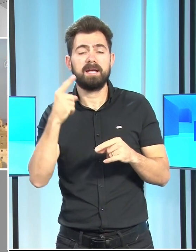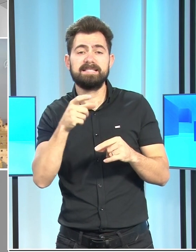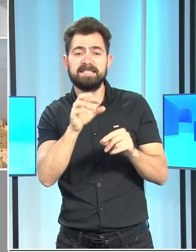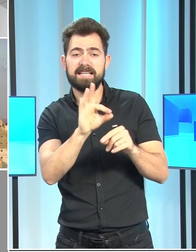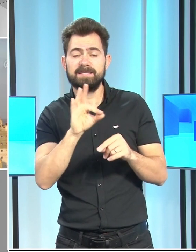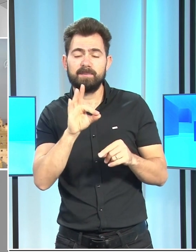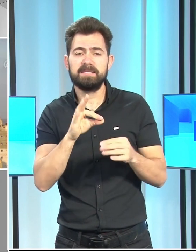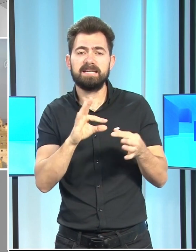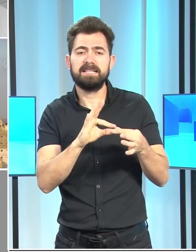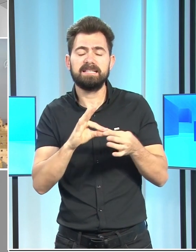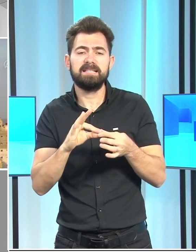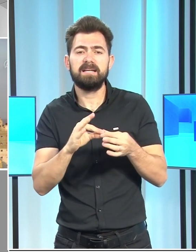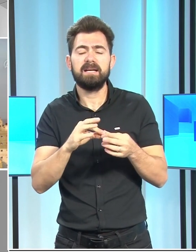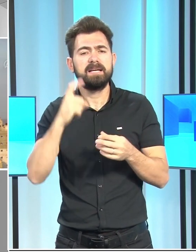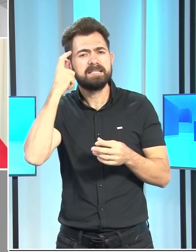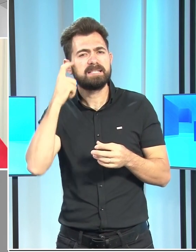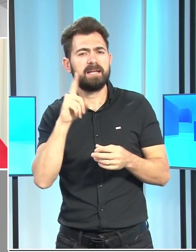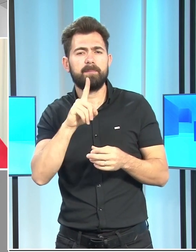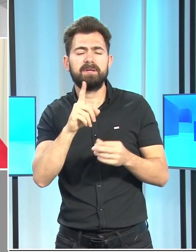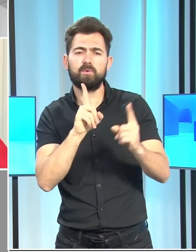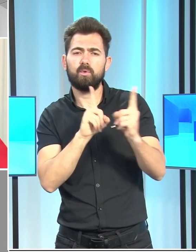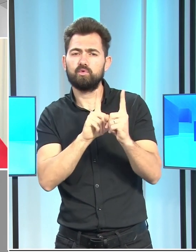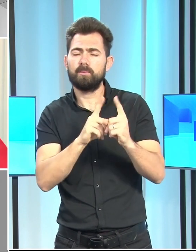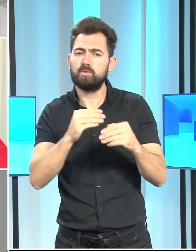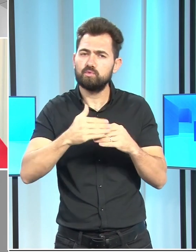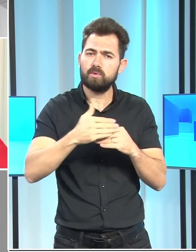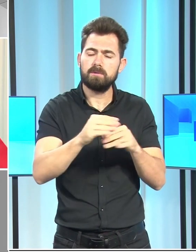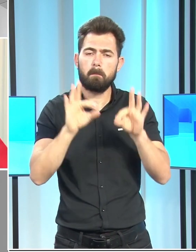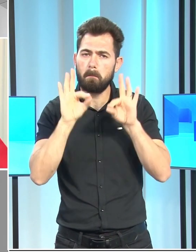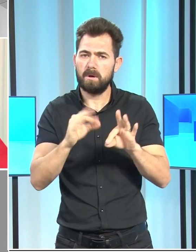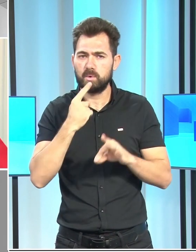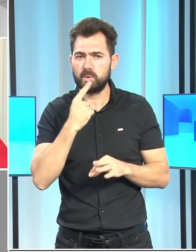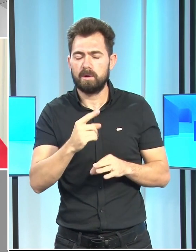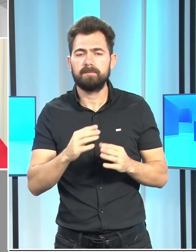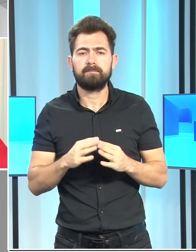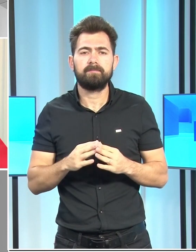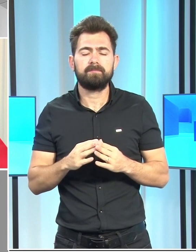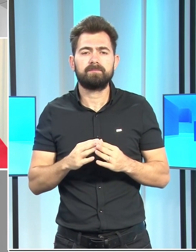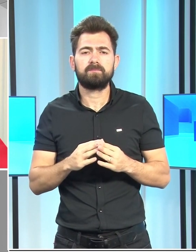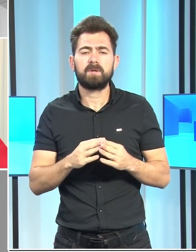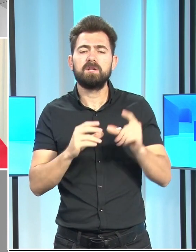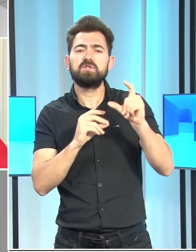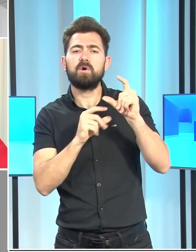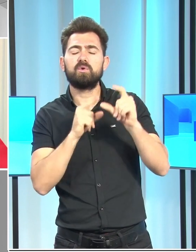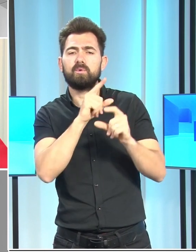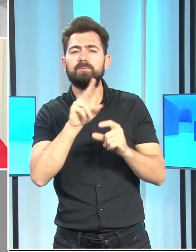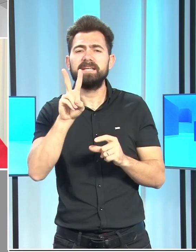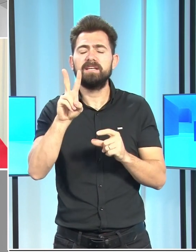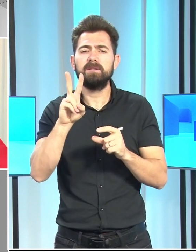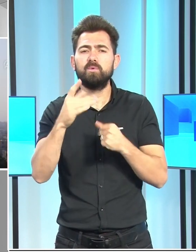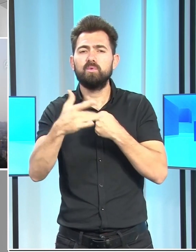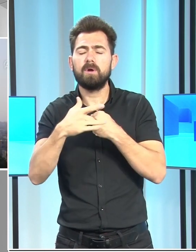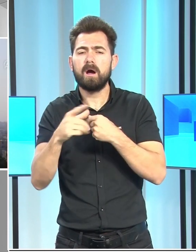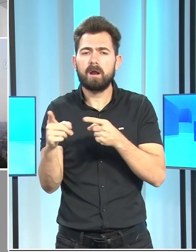İsrail'le bir diyalog süreci başladığını hatırlattı. Çavuşoğlu, iki ülke